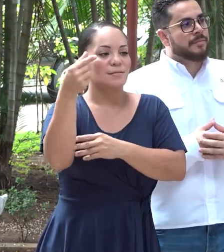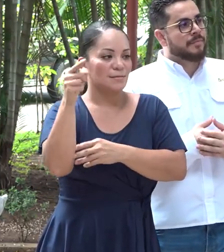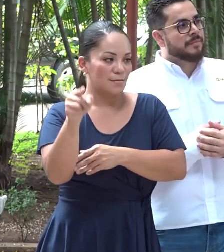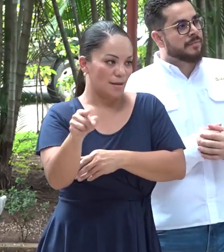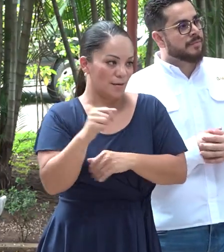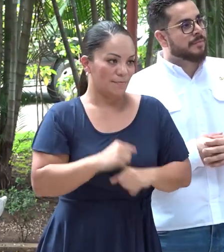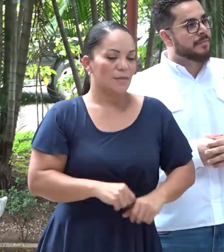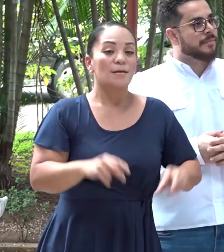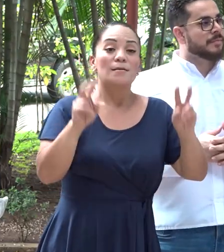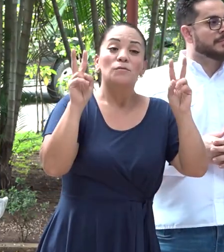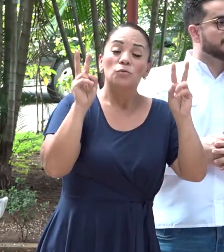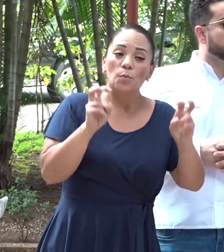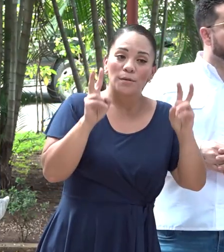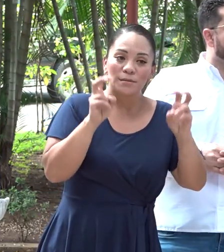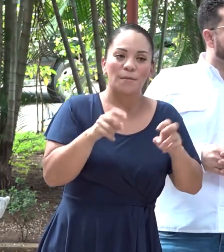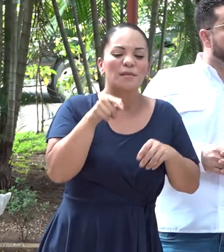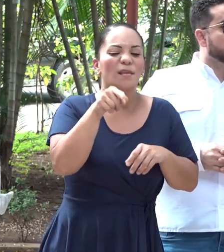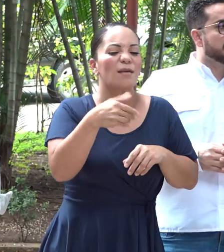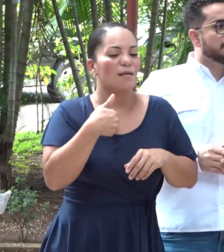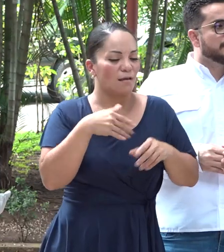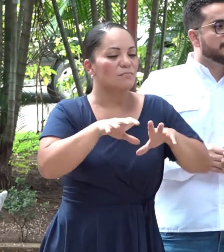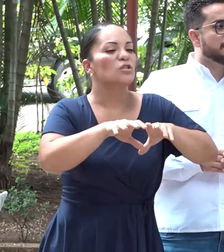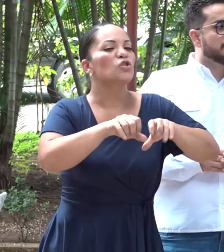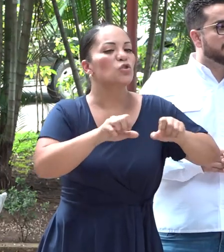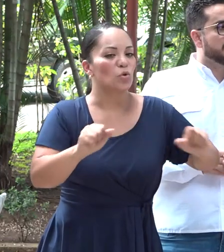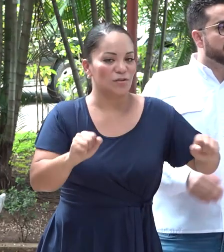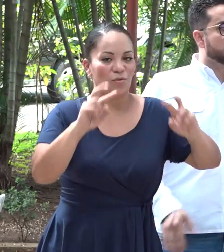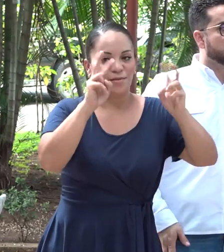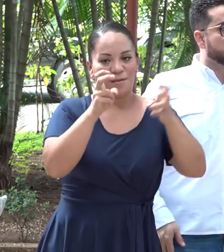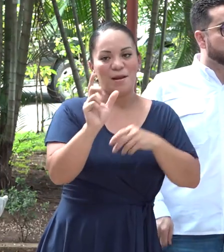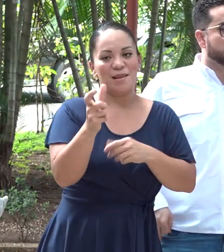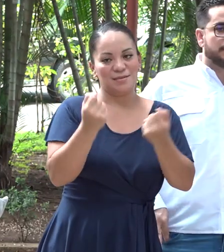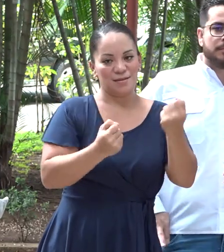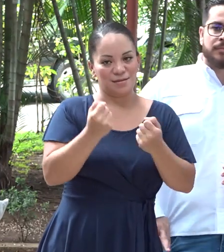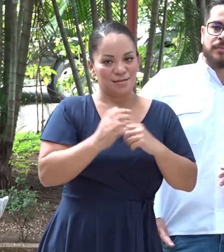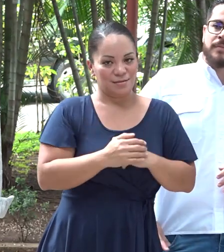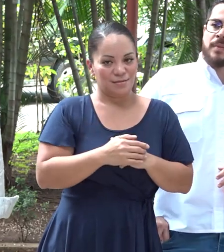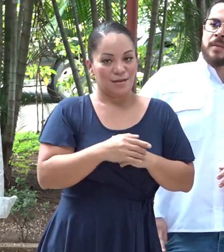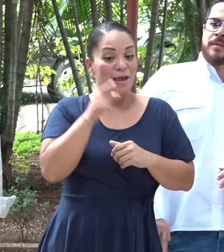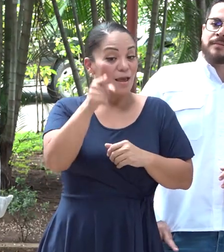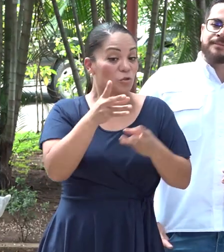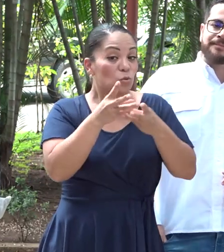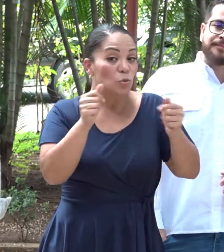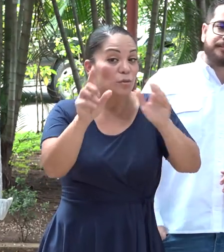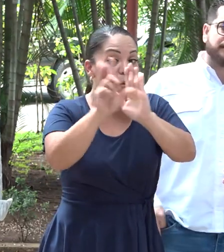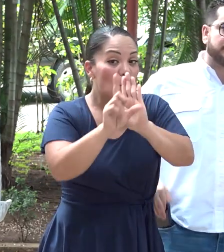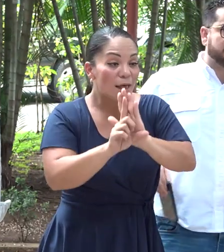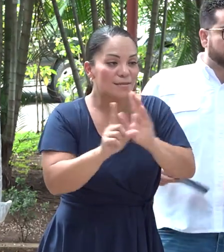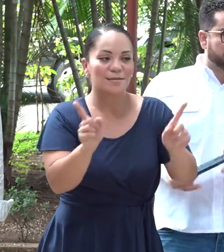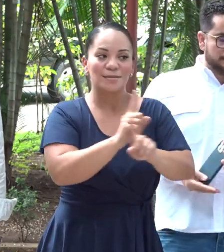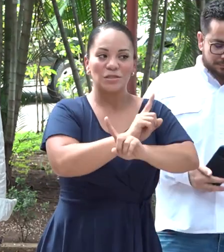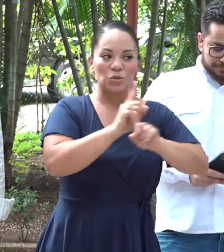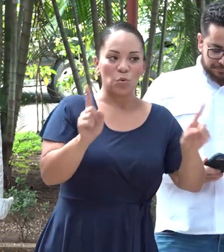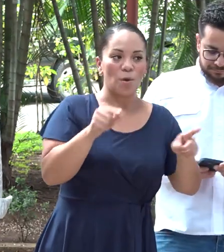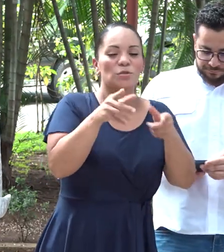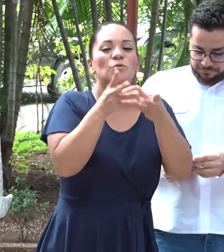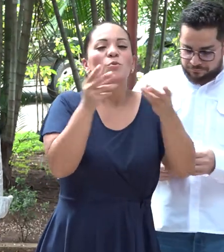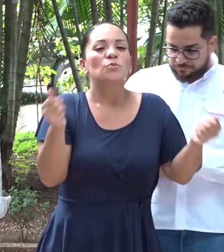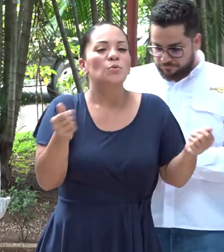aparentemente un chorizo. Eso no se arregla con leyes. Eso se arregla